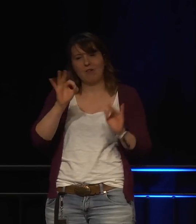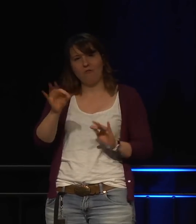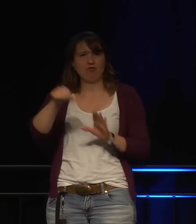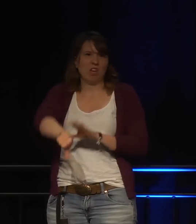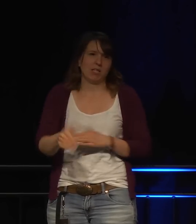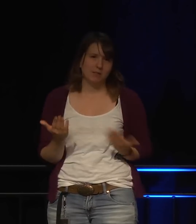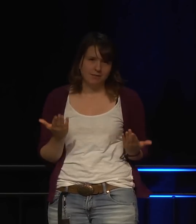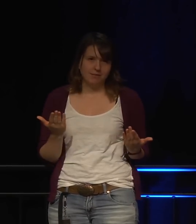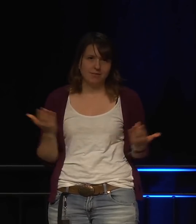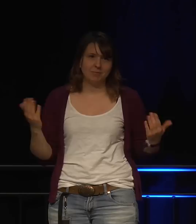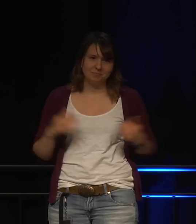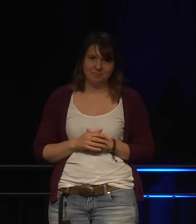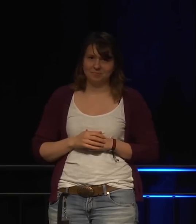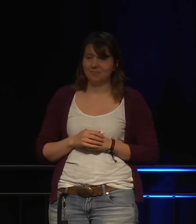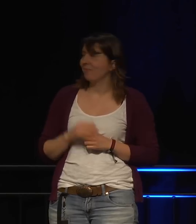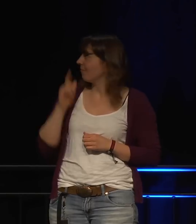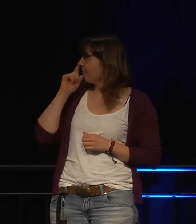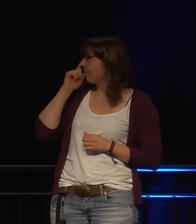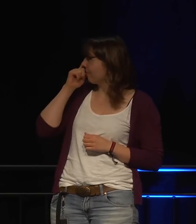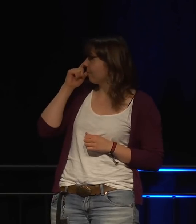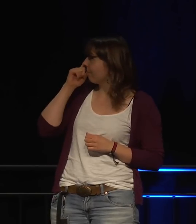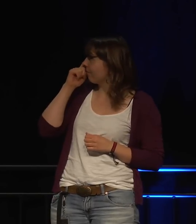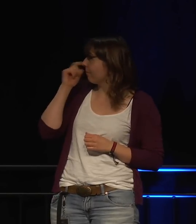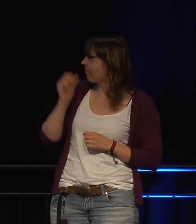ein perfektes Beispiel für das Internet der Scheiße.